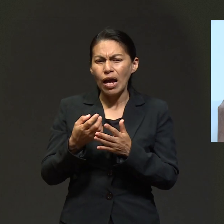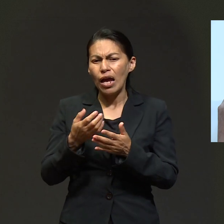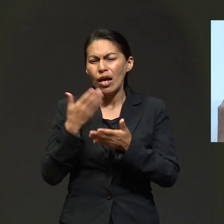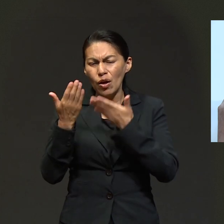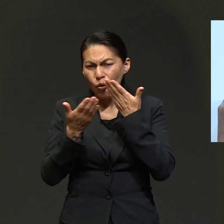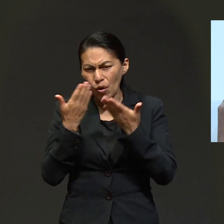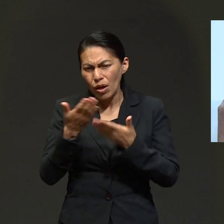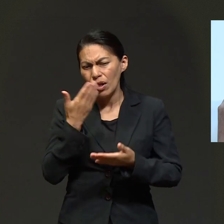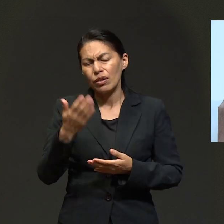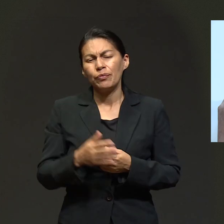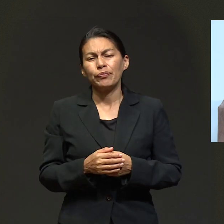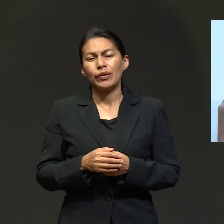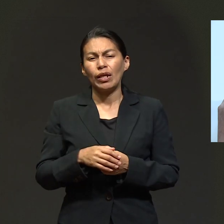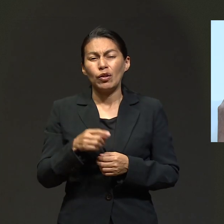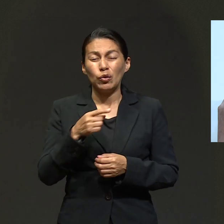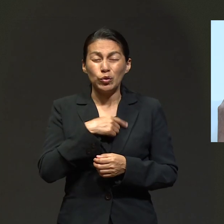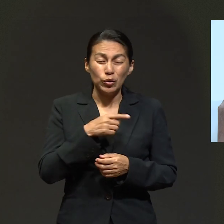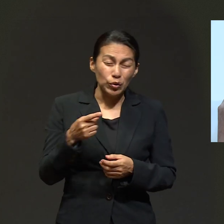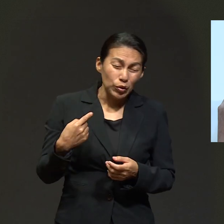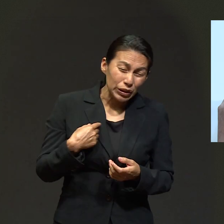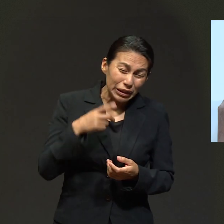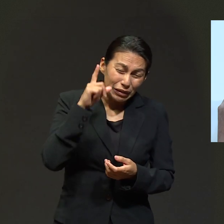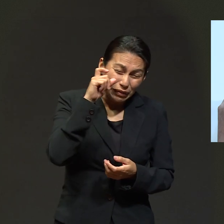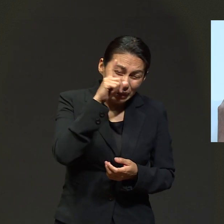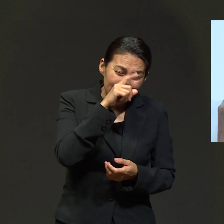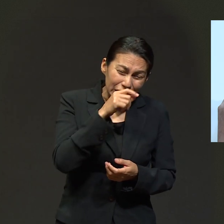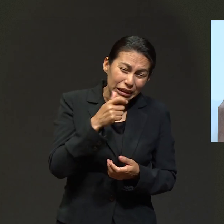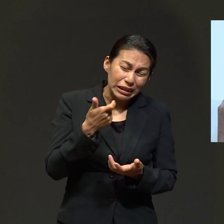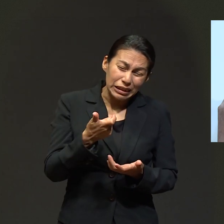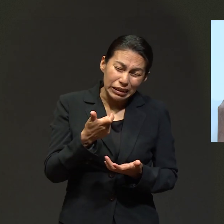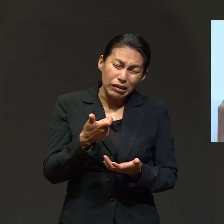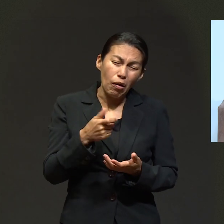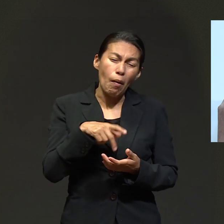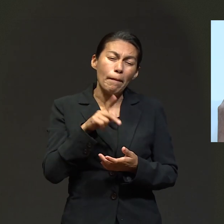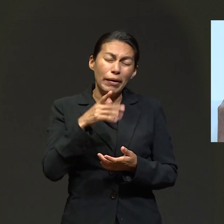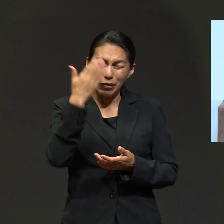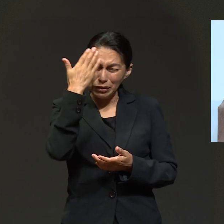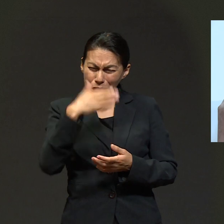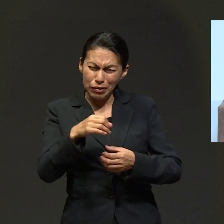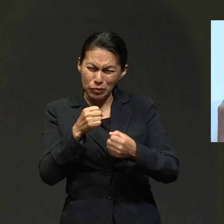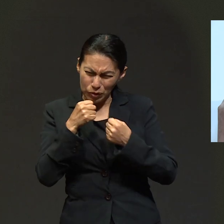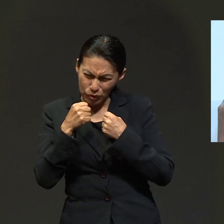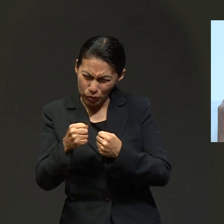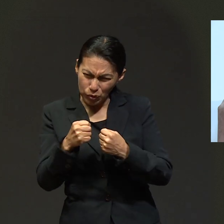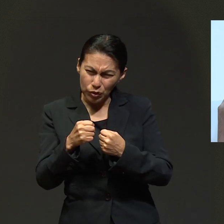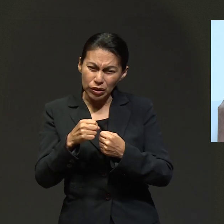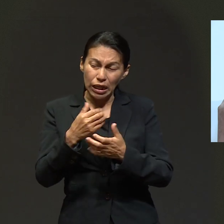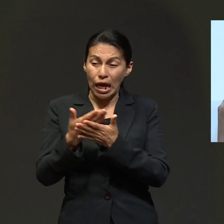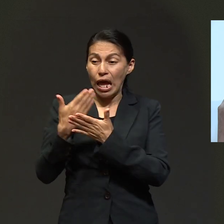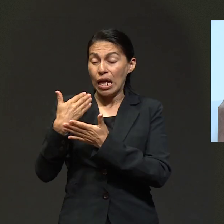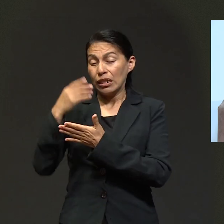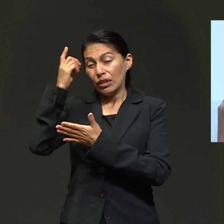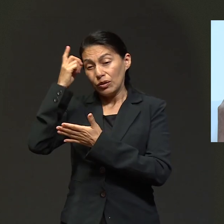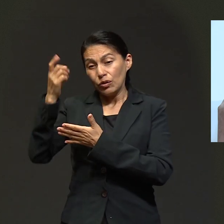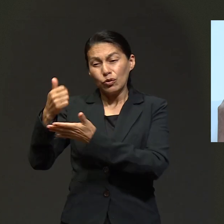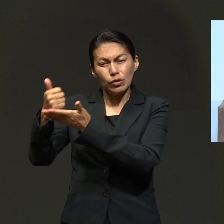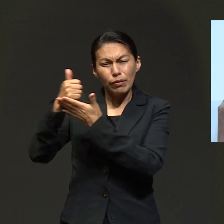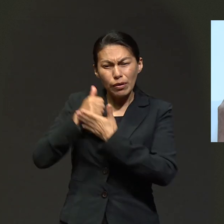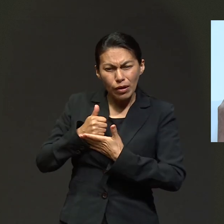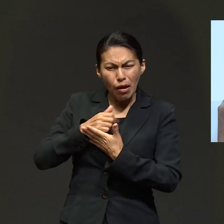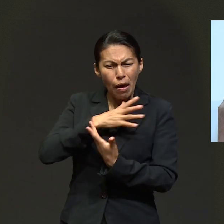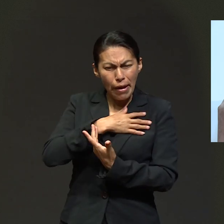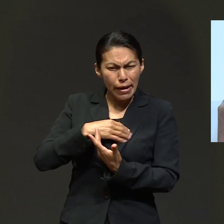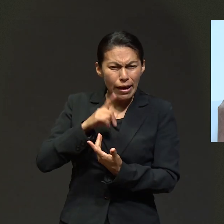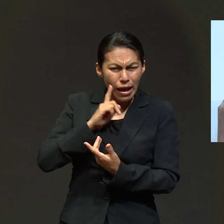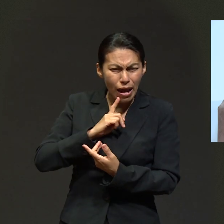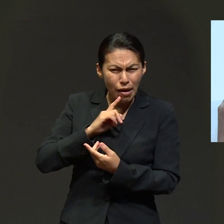Era más difícil cada vez hablando económicamente. Pero sabíamos que si Dios nos había conducido ya con nuestra hija mayor, Dios no nos